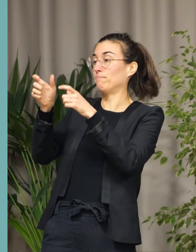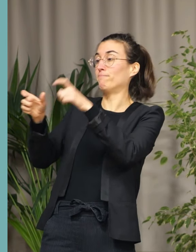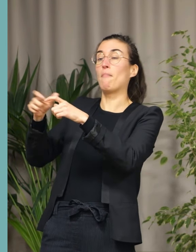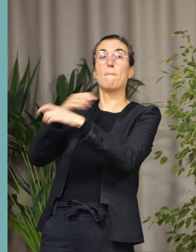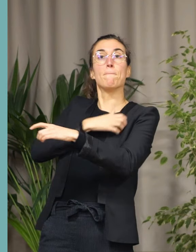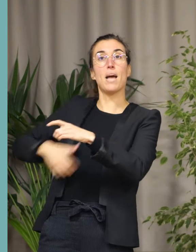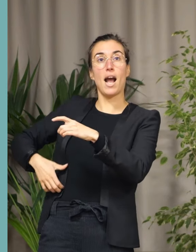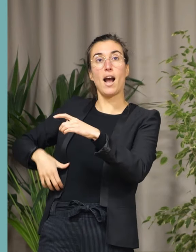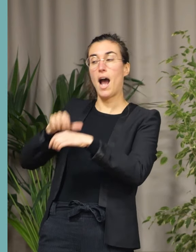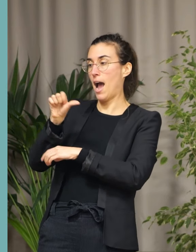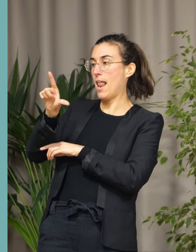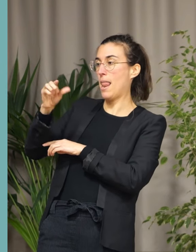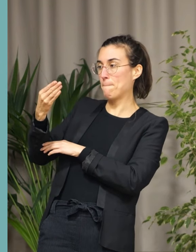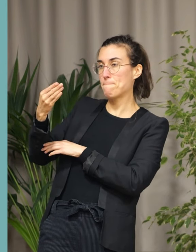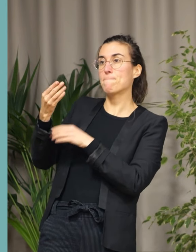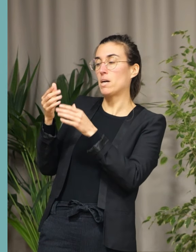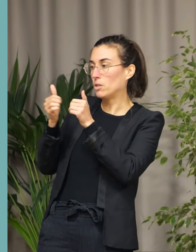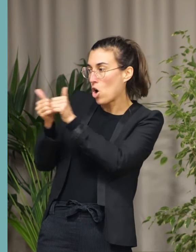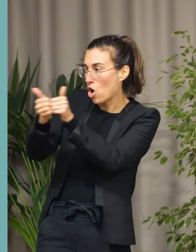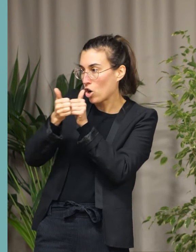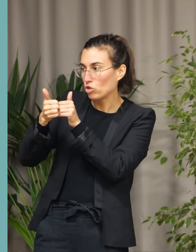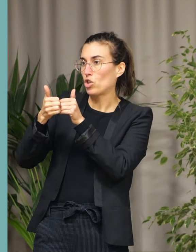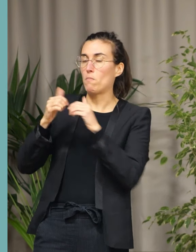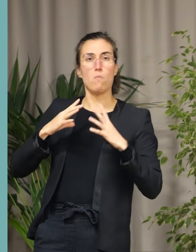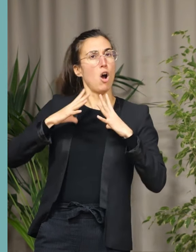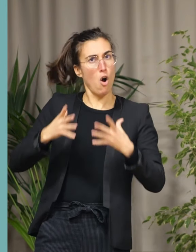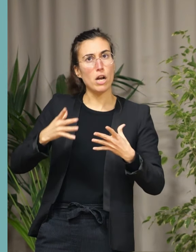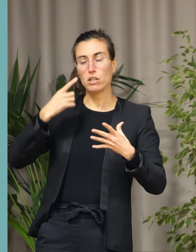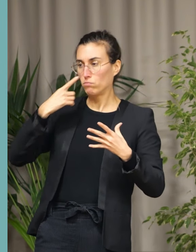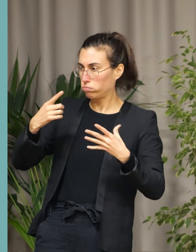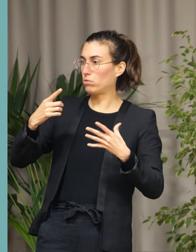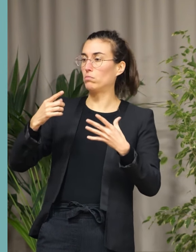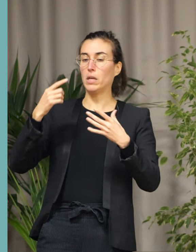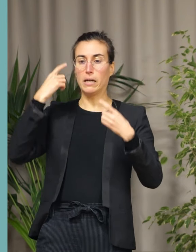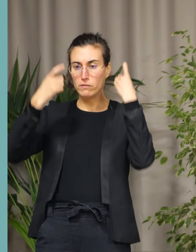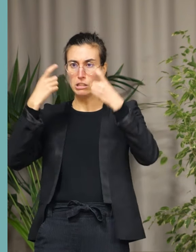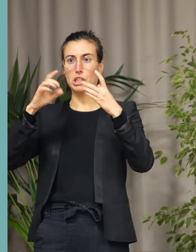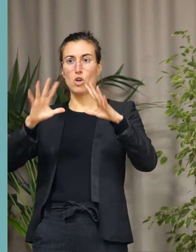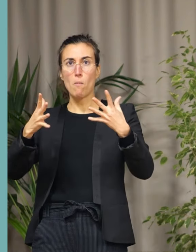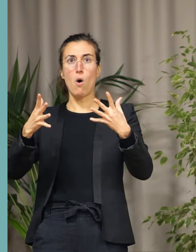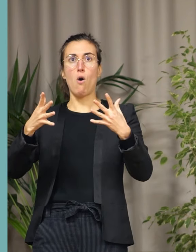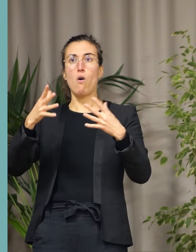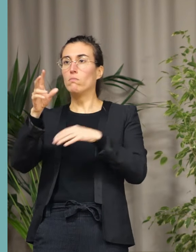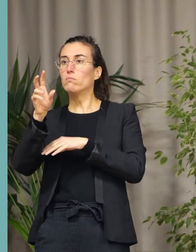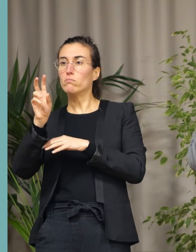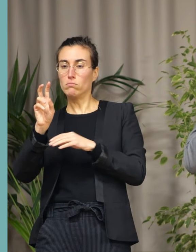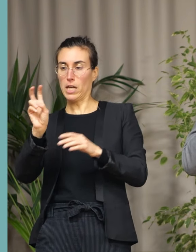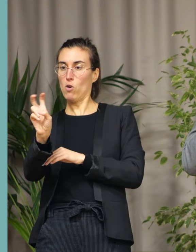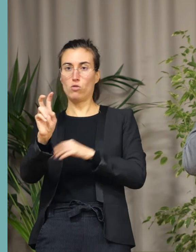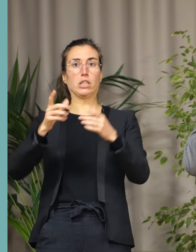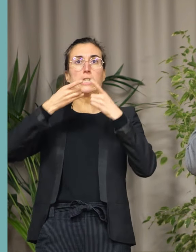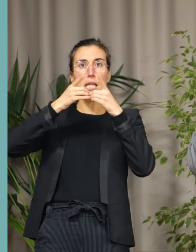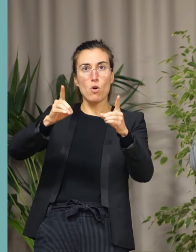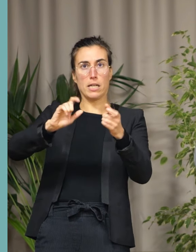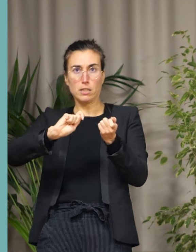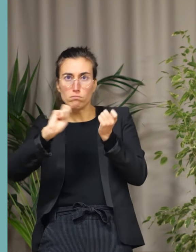communautaire pour une refonte démocratique énergétique. plus que jamais, travaillons,